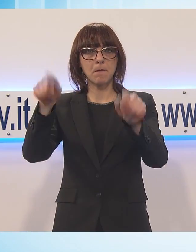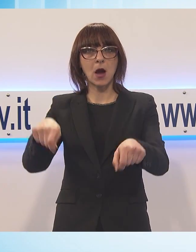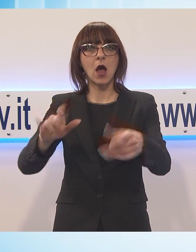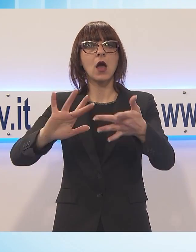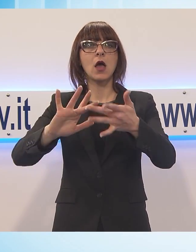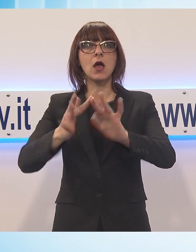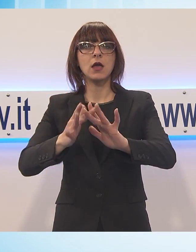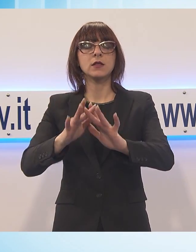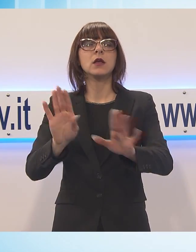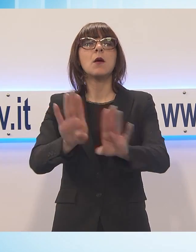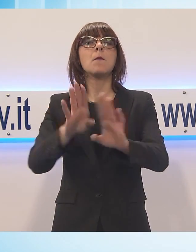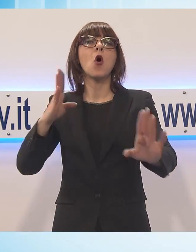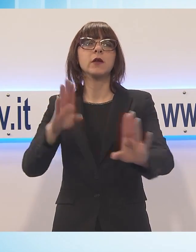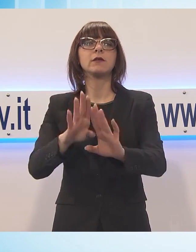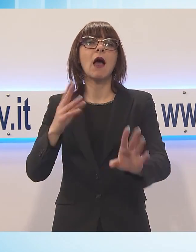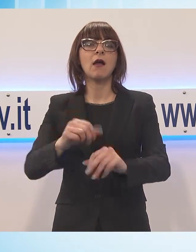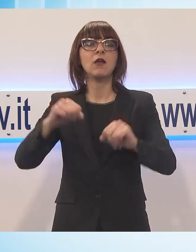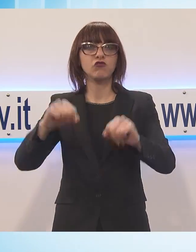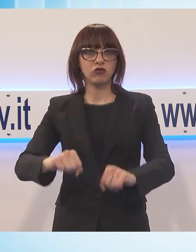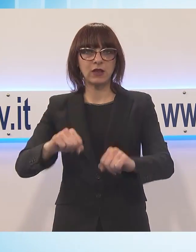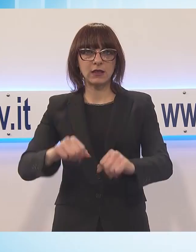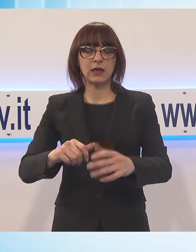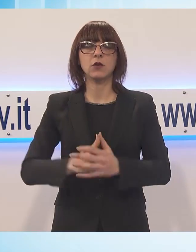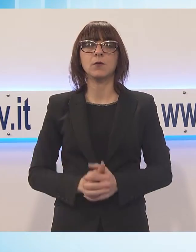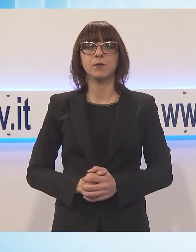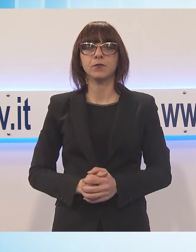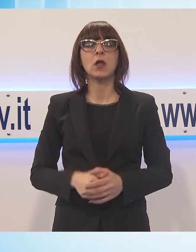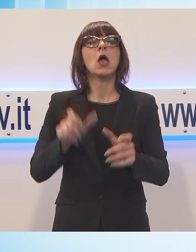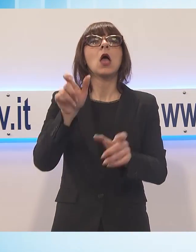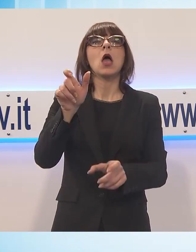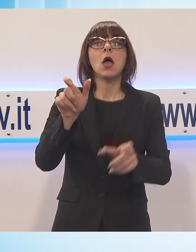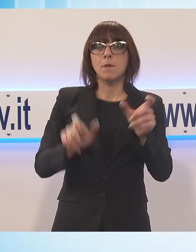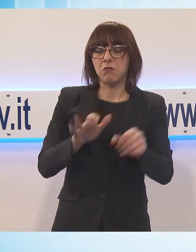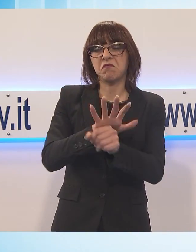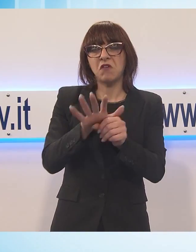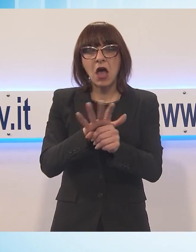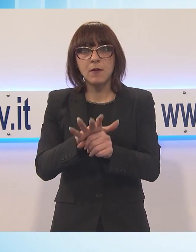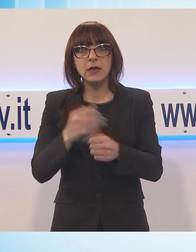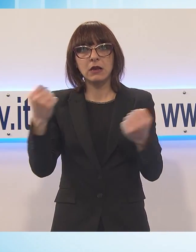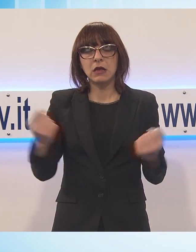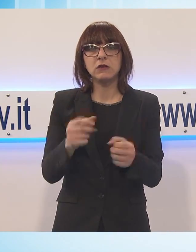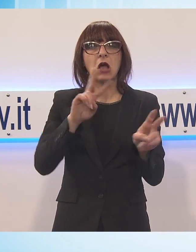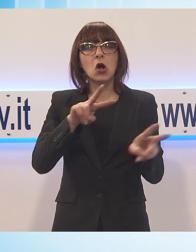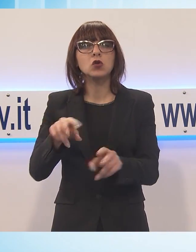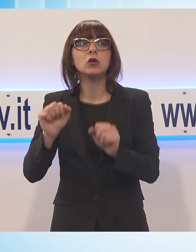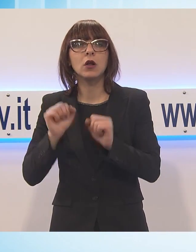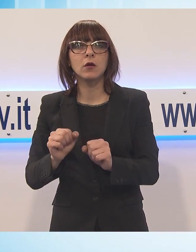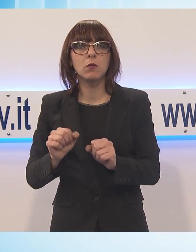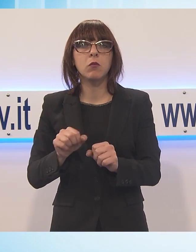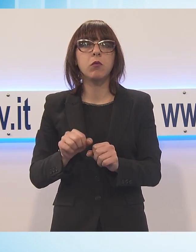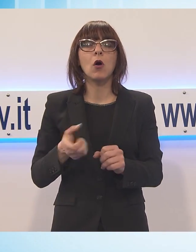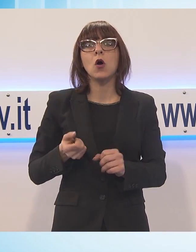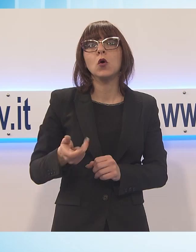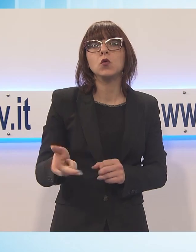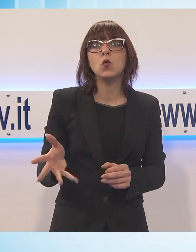cittadino di Ascit, il nuovo servizio online attraverso il quale le famiglie e le attività del territorio potranno controllare il numero dei ritiri dei propri